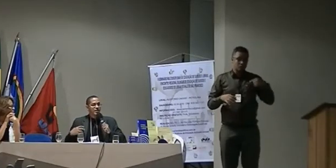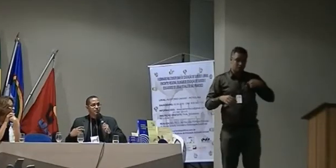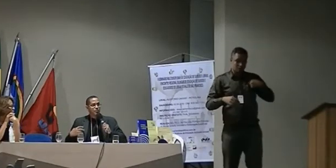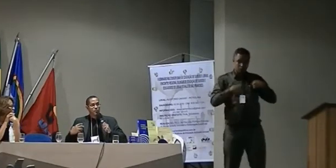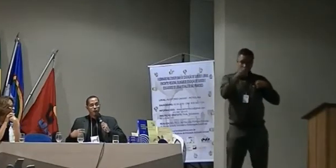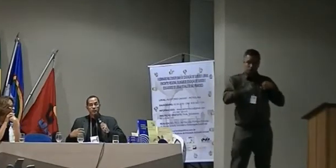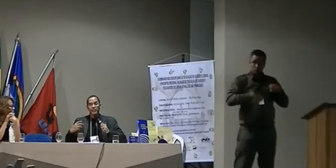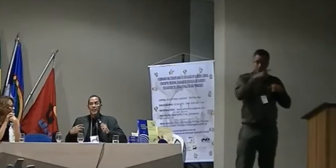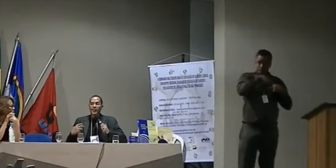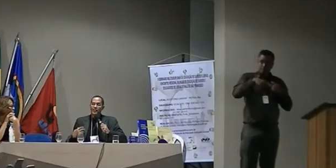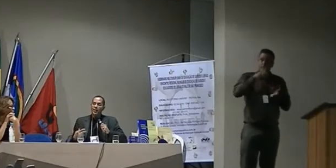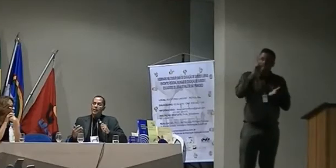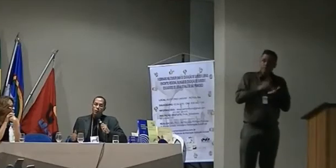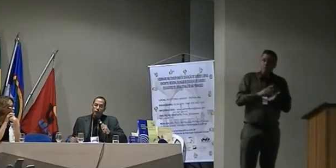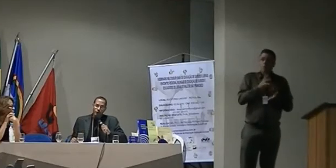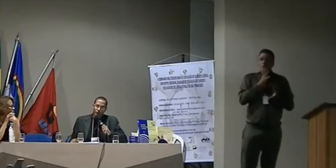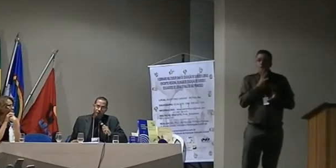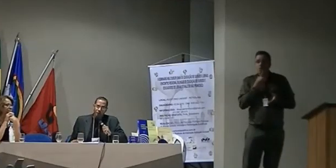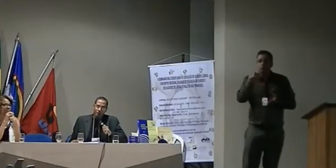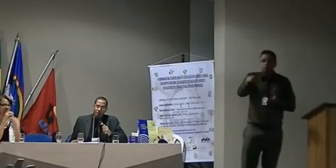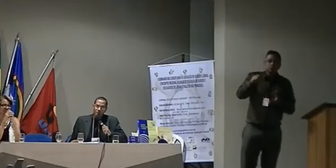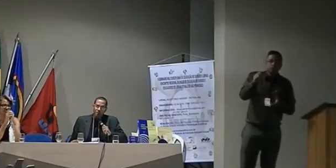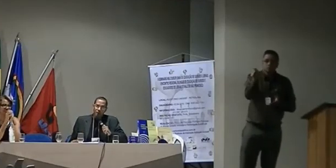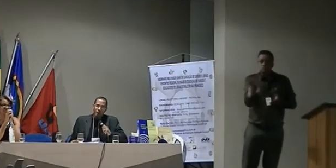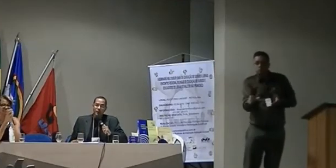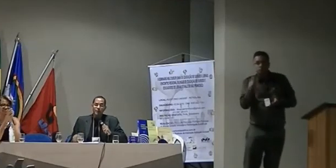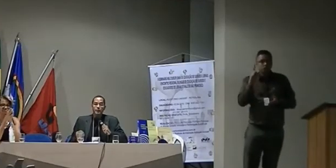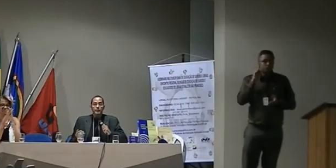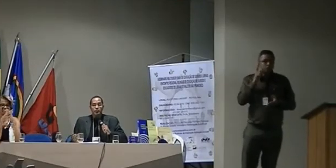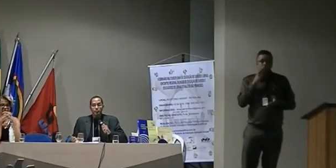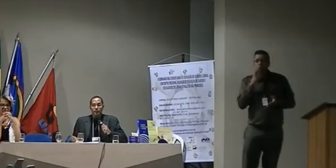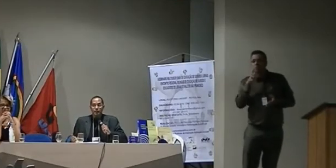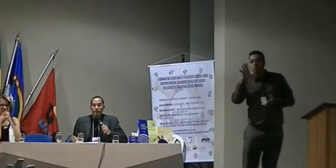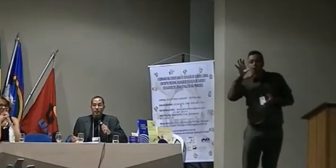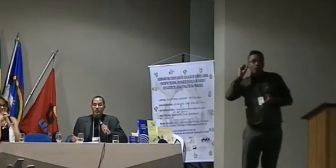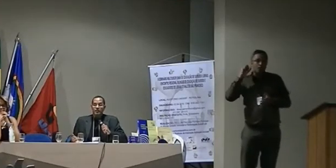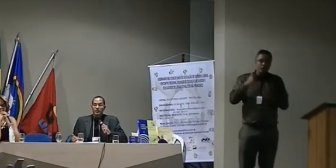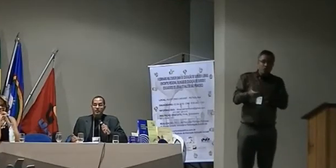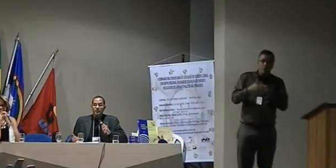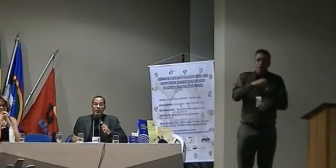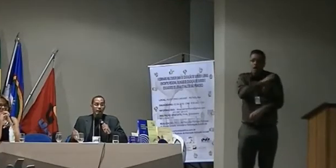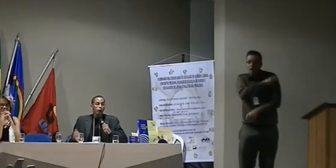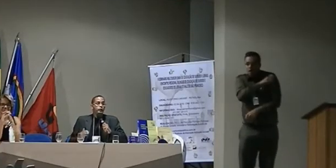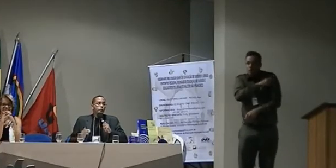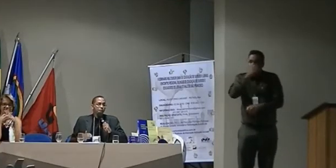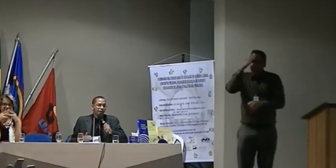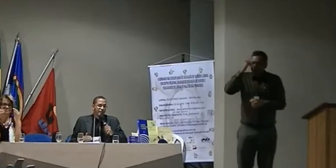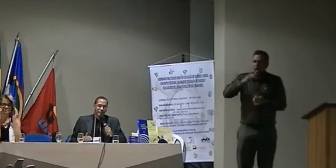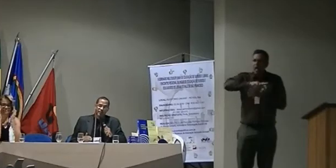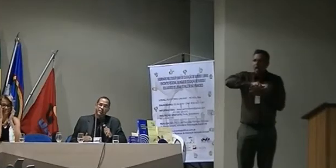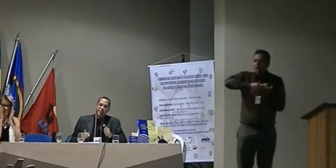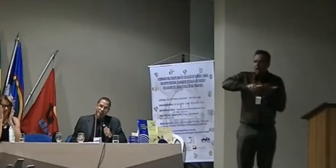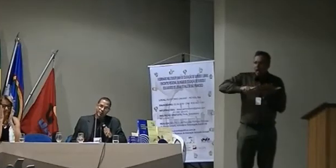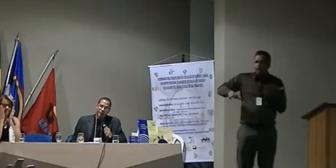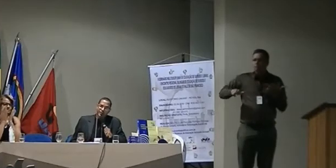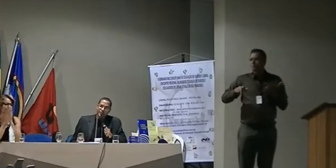esse papel de avaliar é o professor o intérprete não tem essa competência ele tem outras competências que é interpretar